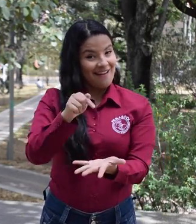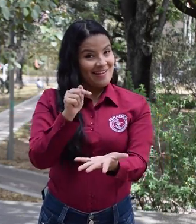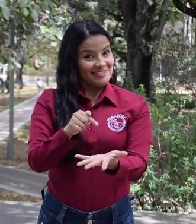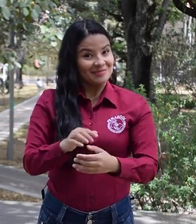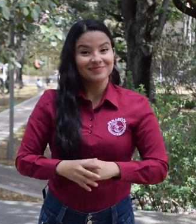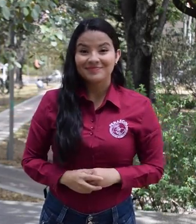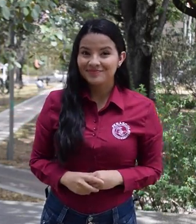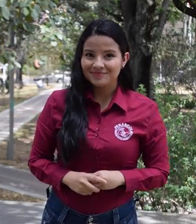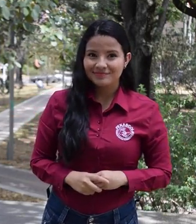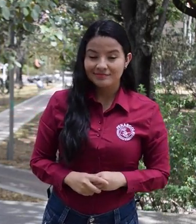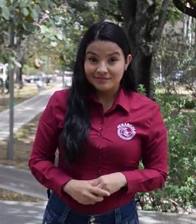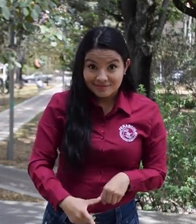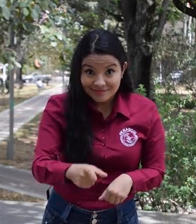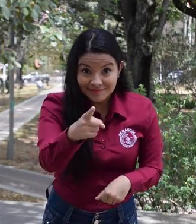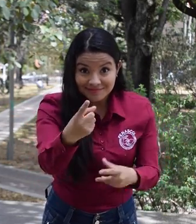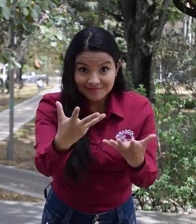¿Quieres participar en este taller?